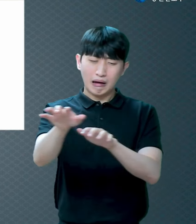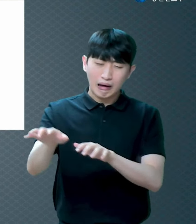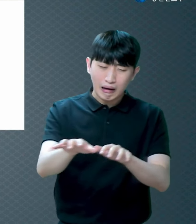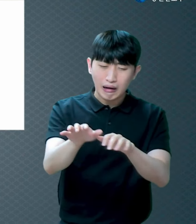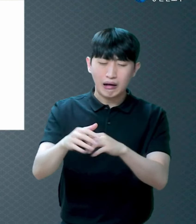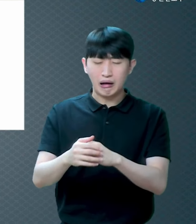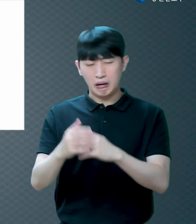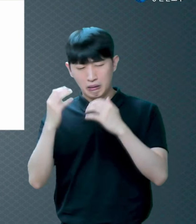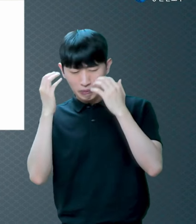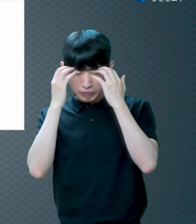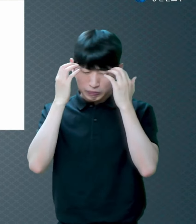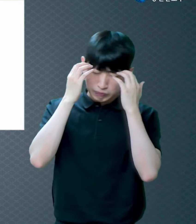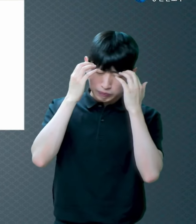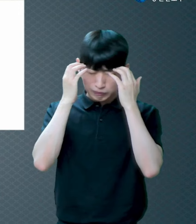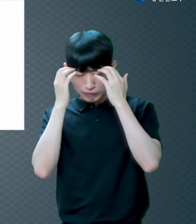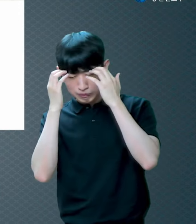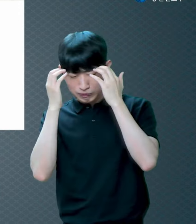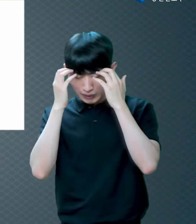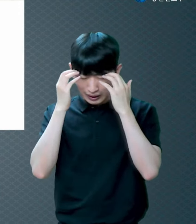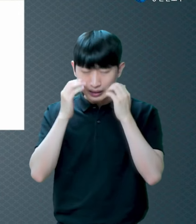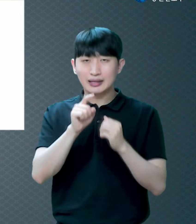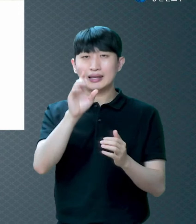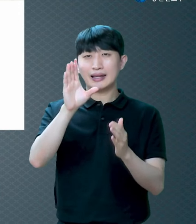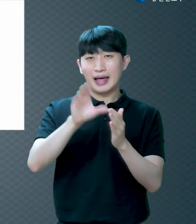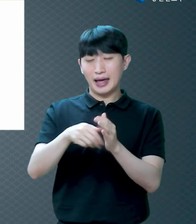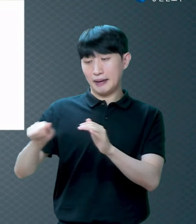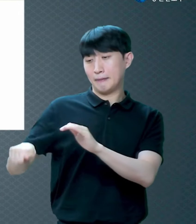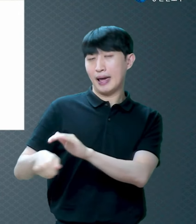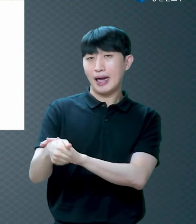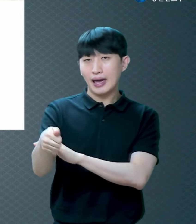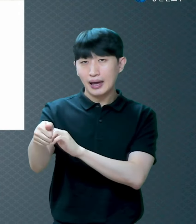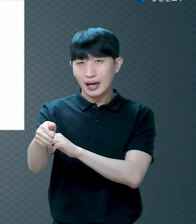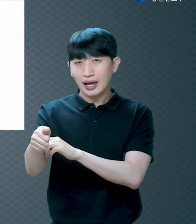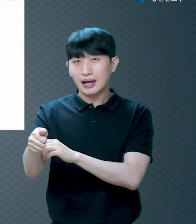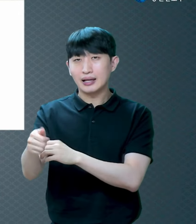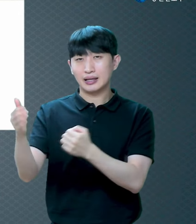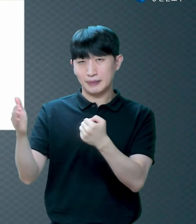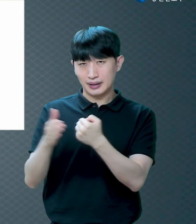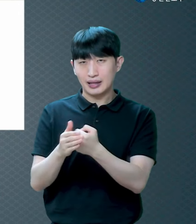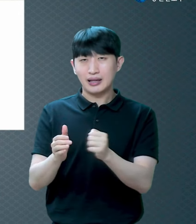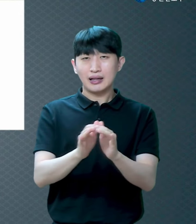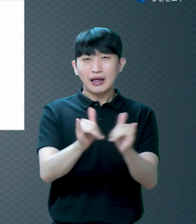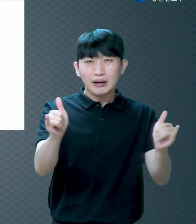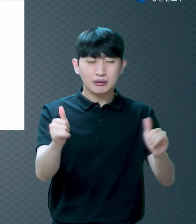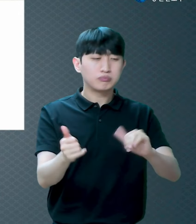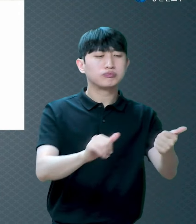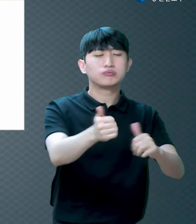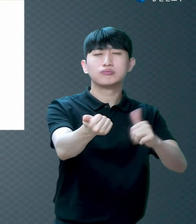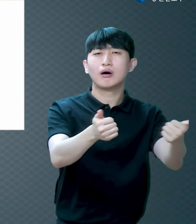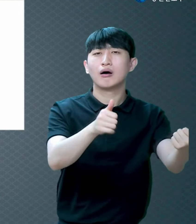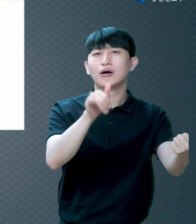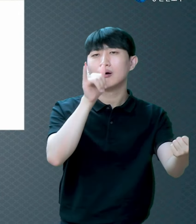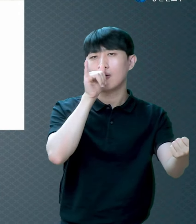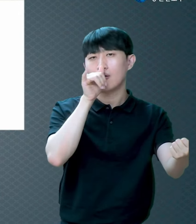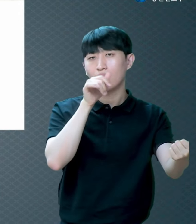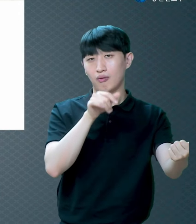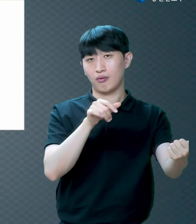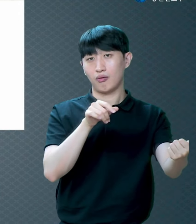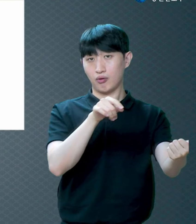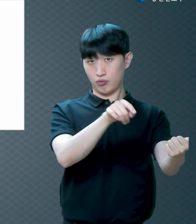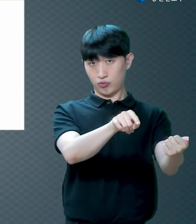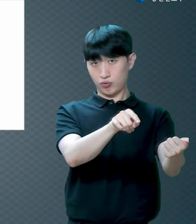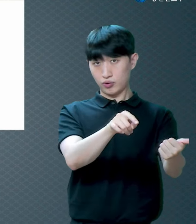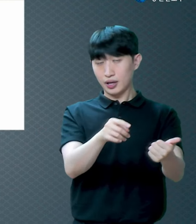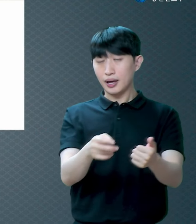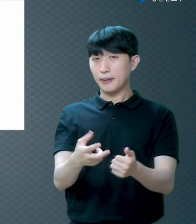보냈습니다 많은 사람이 죽었죠 하나님이 불뱀에게 물린 사람들 살 수